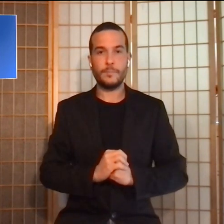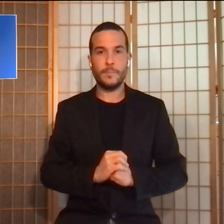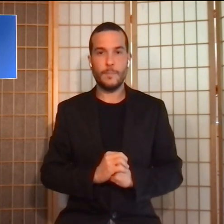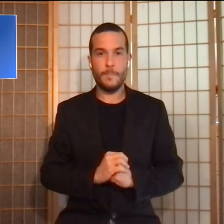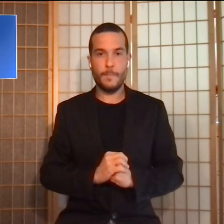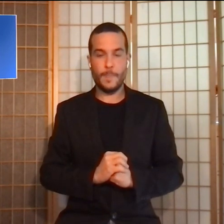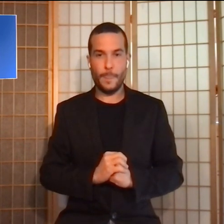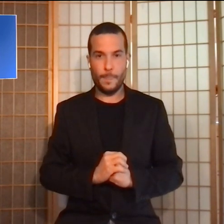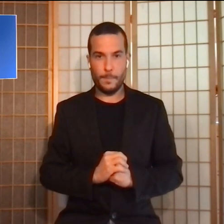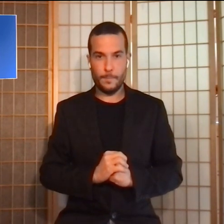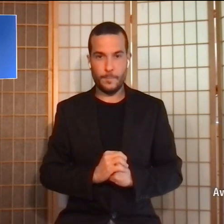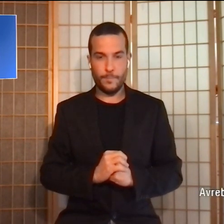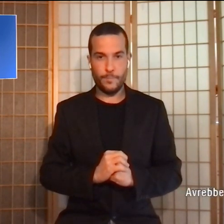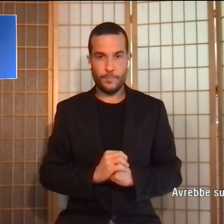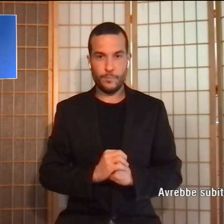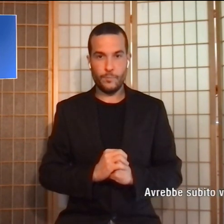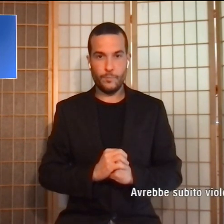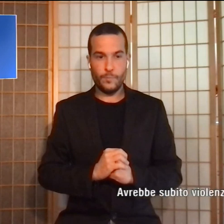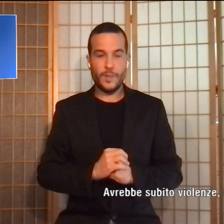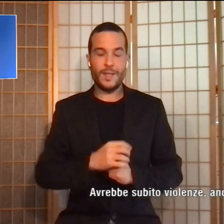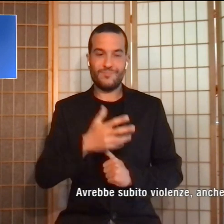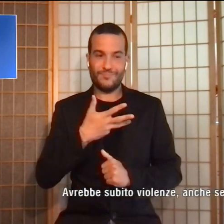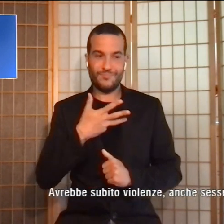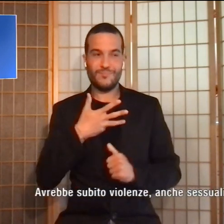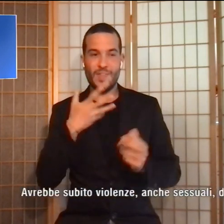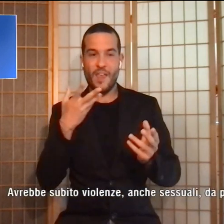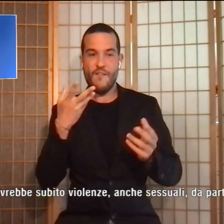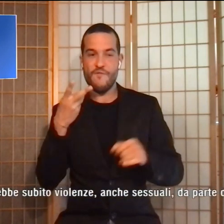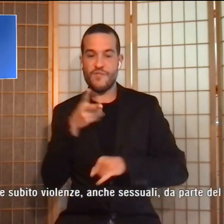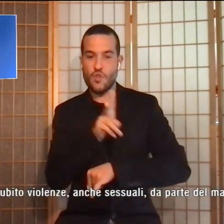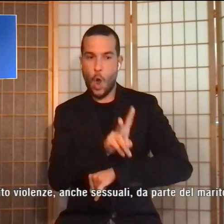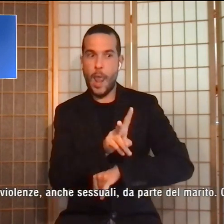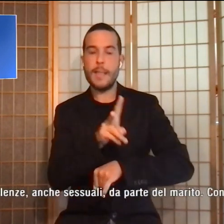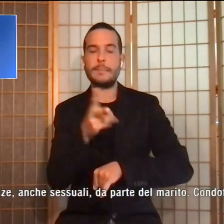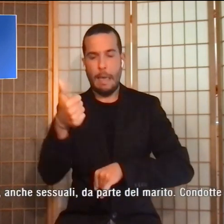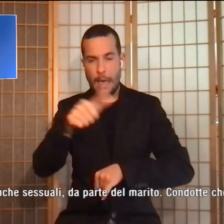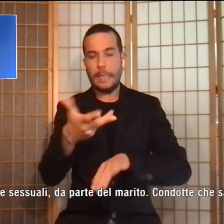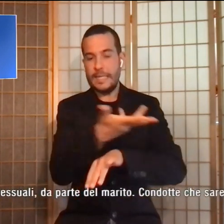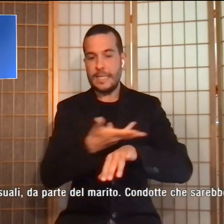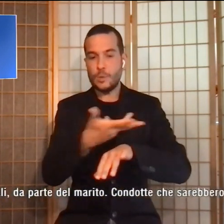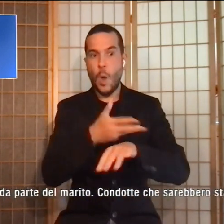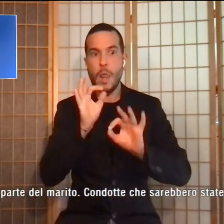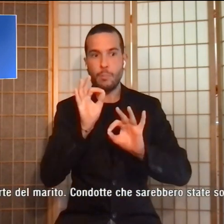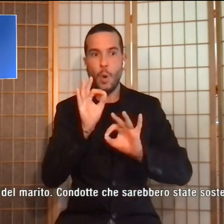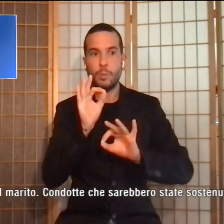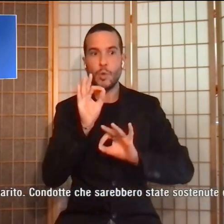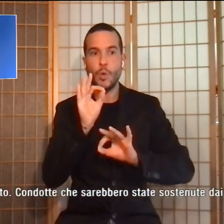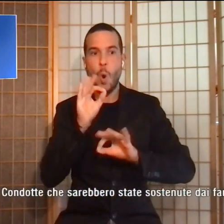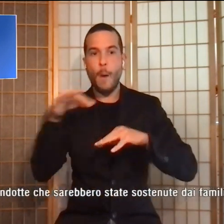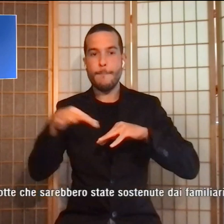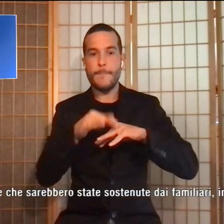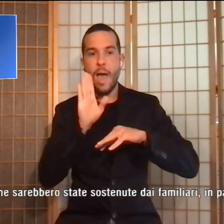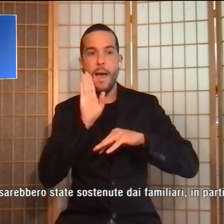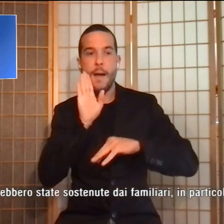Avrebbe subito violenze anche sessuali da parte del marito, condotte che sarebbero